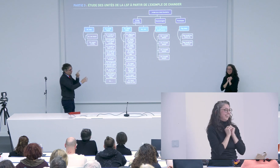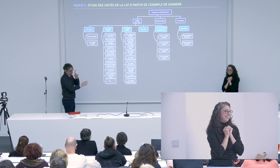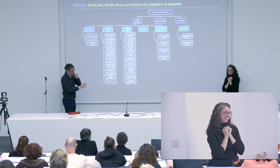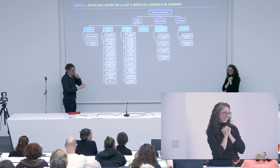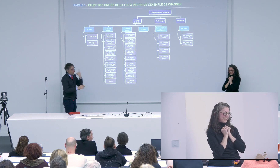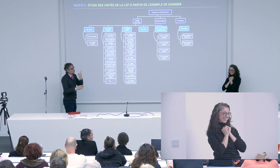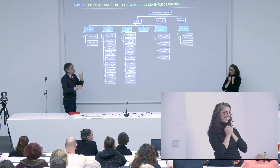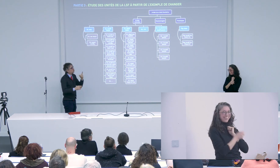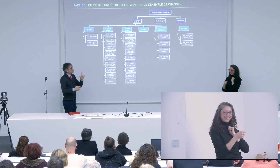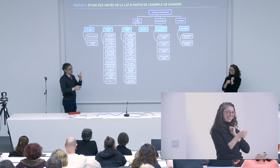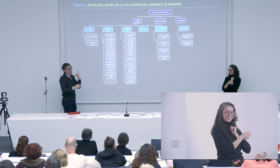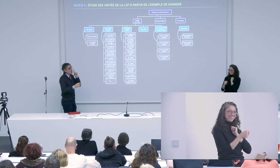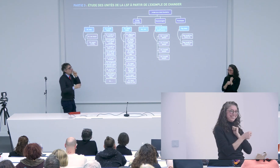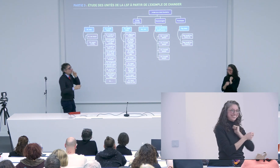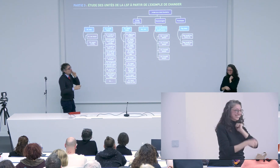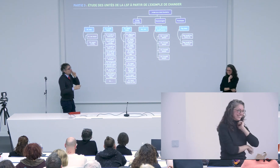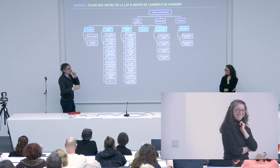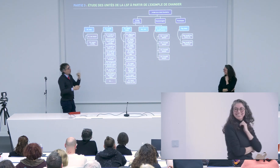j'essaie de m'expliquer un peu plus